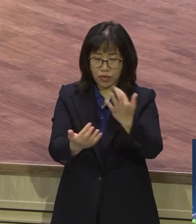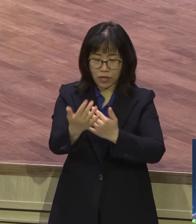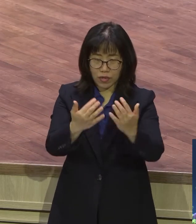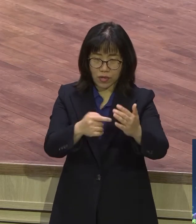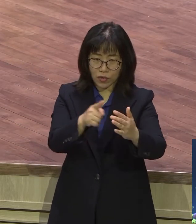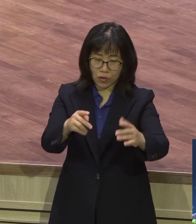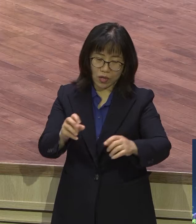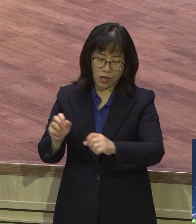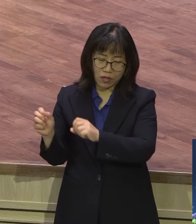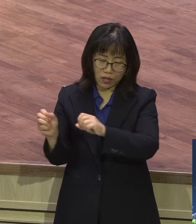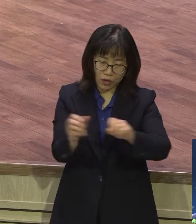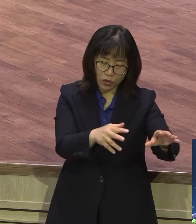망했습니까